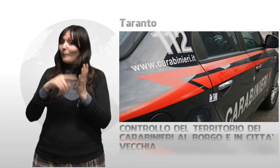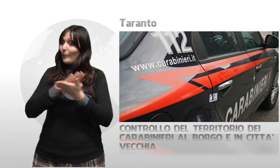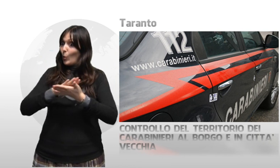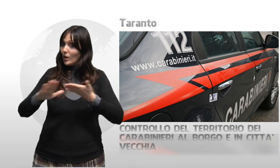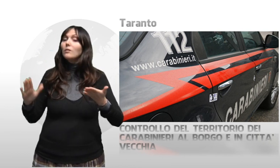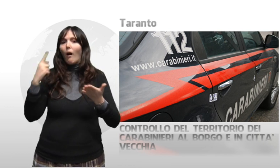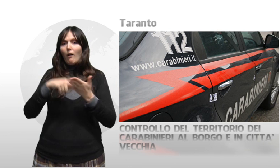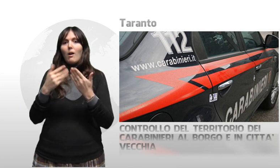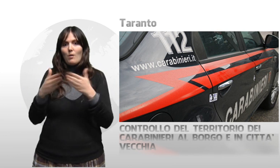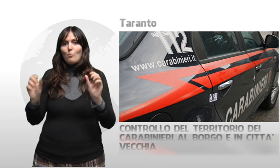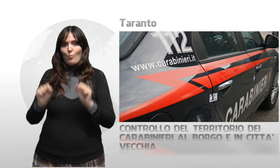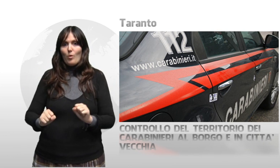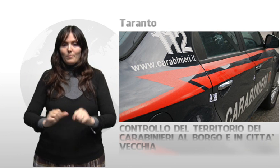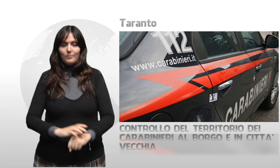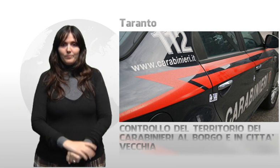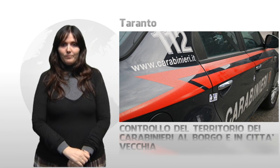sanitarie necessarie.